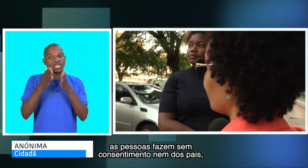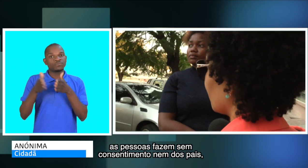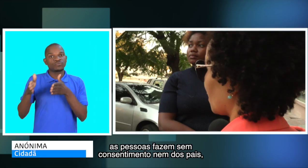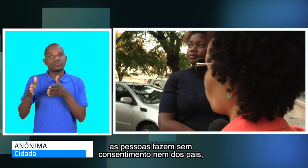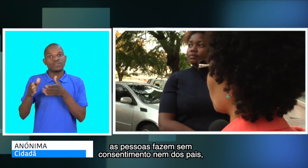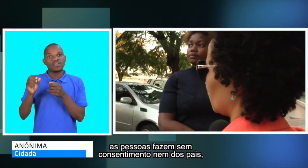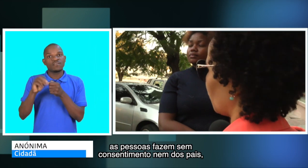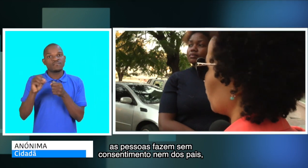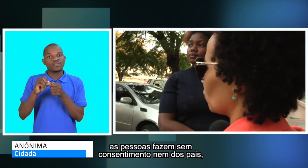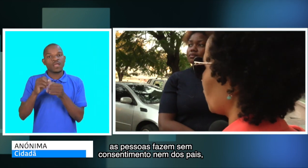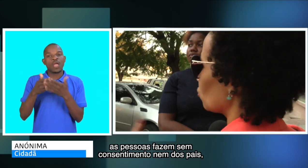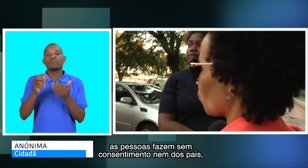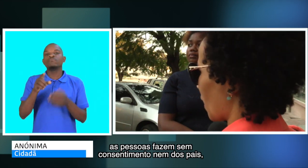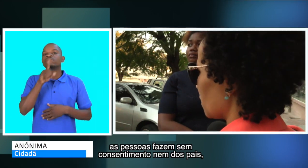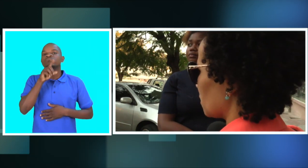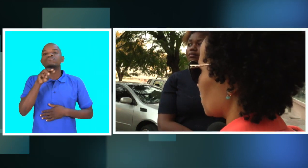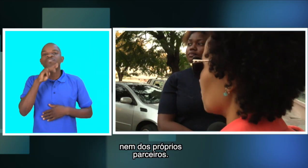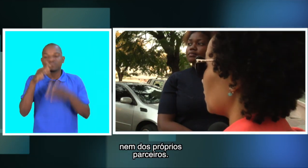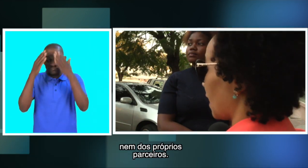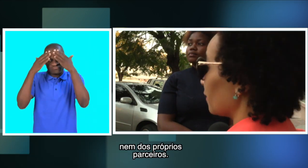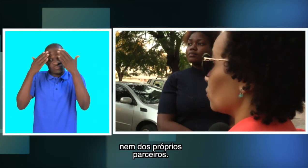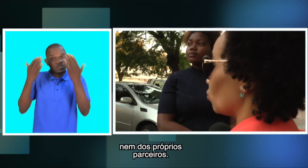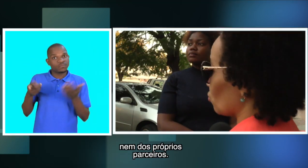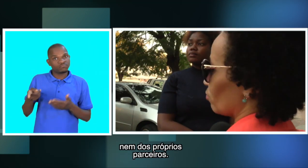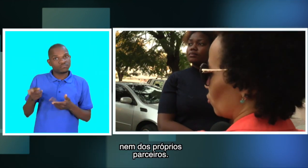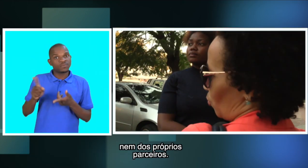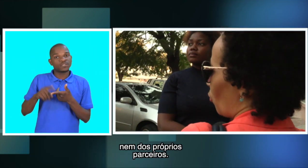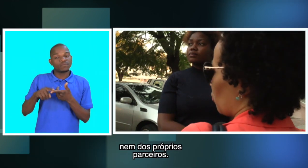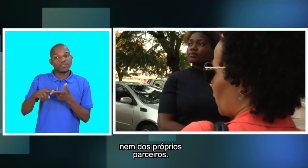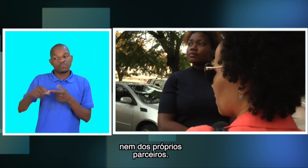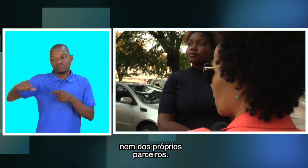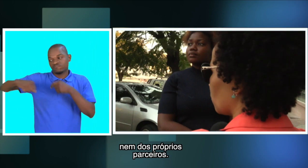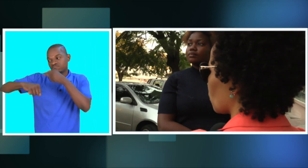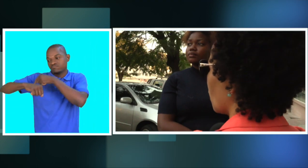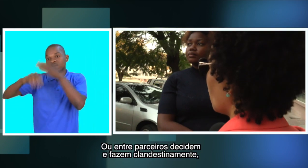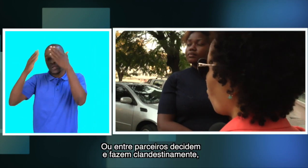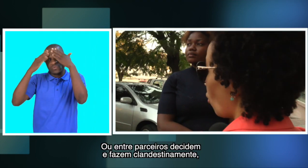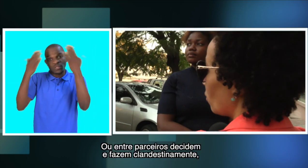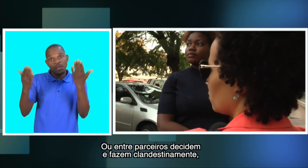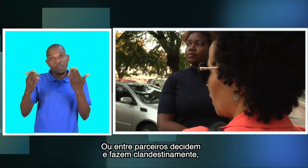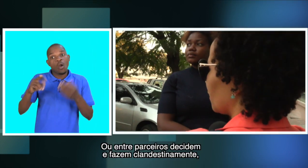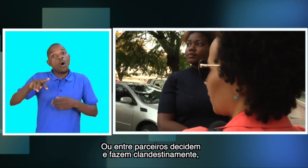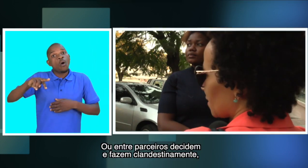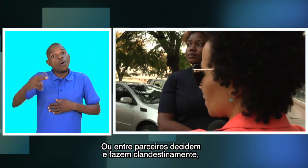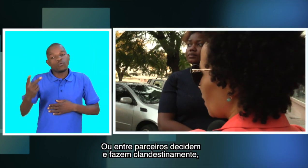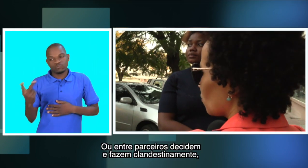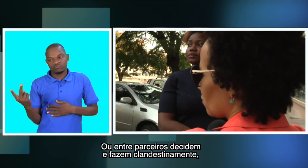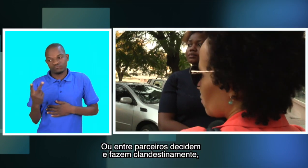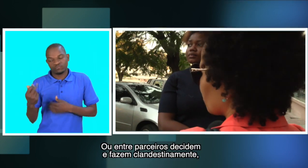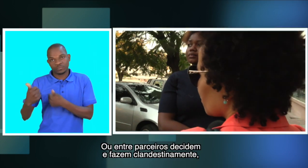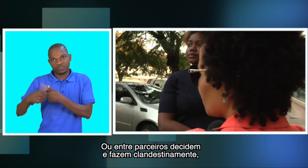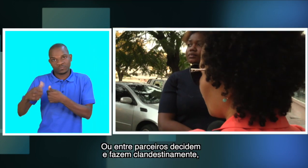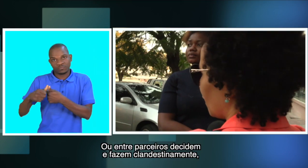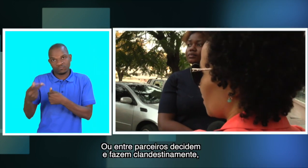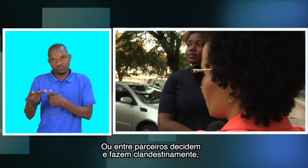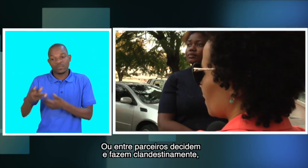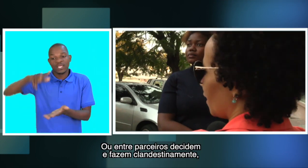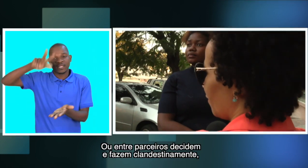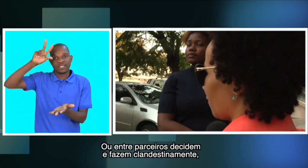sem um consentimento nem dos pais, nem dos próprios parceiros. Ou entre parceiros, eles decidem e